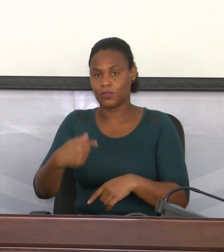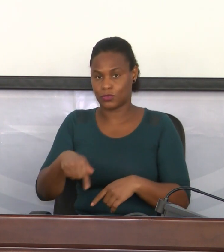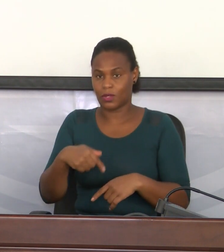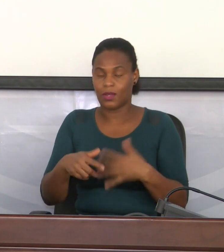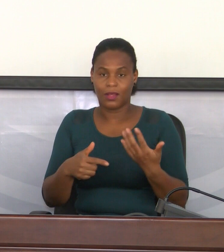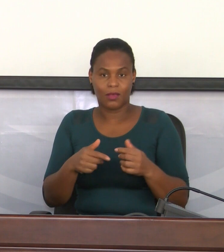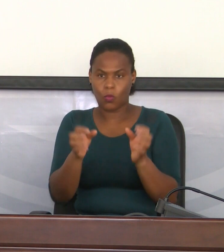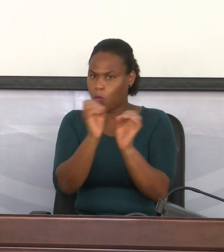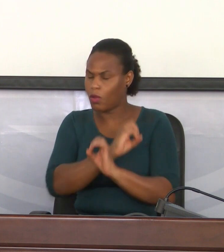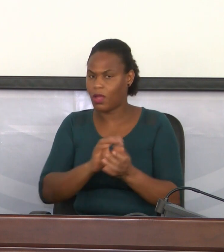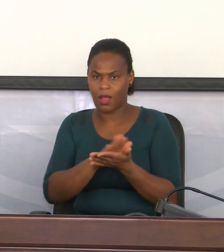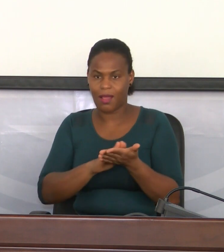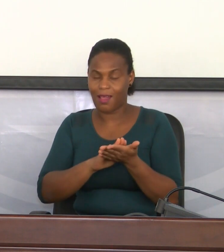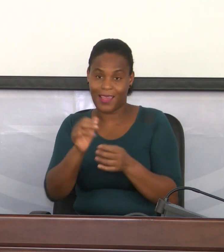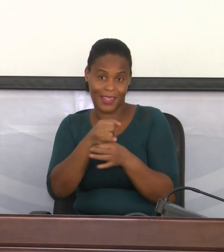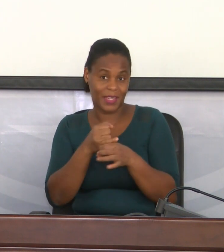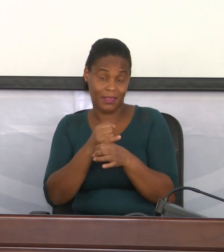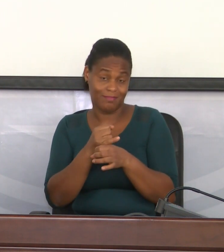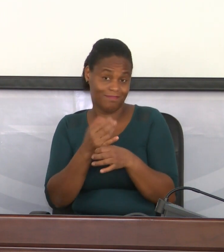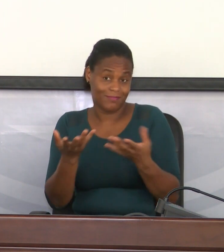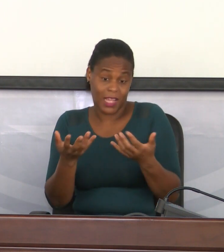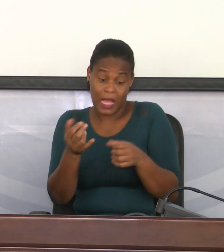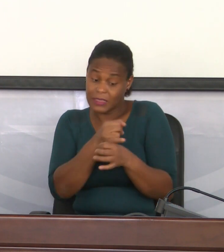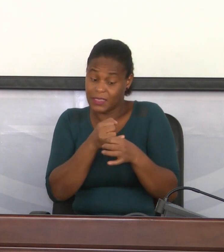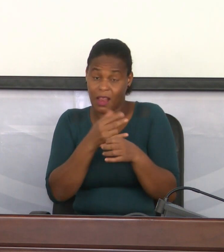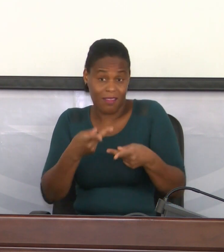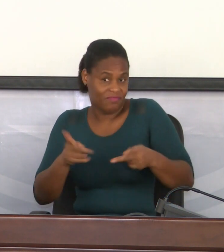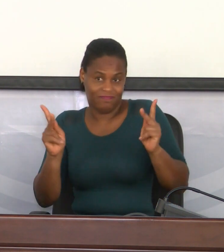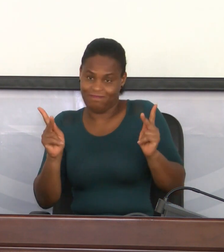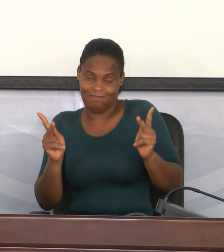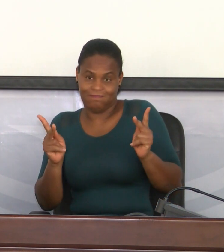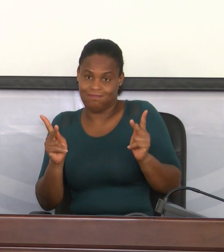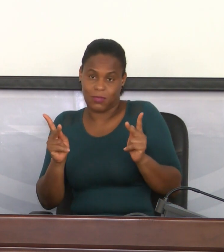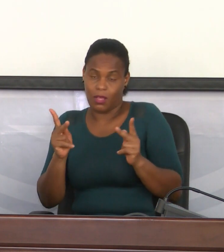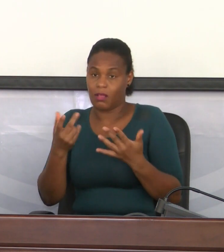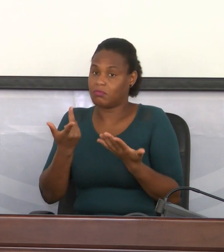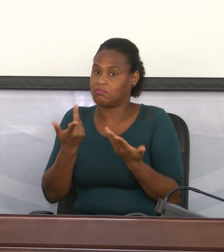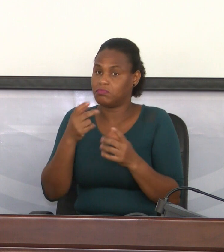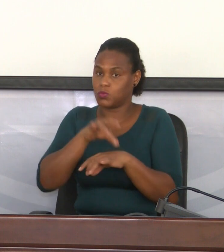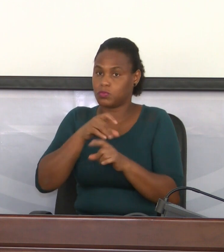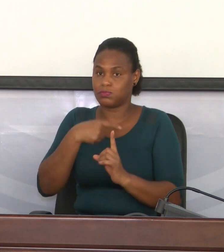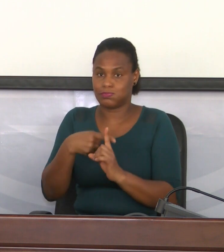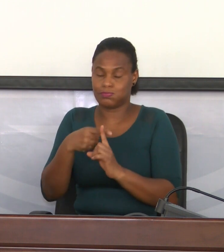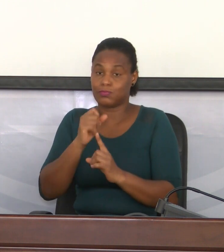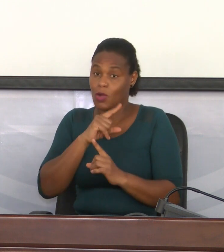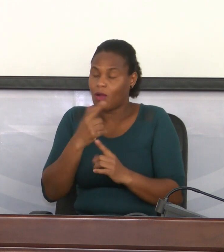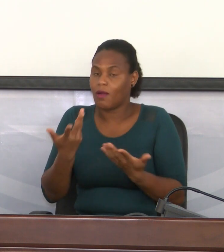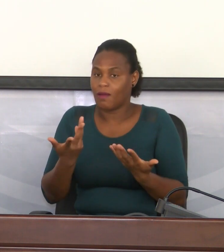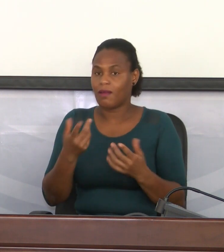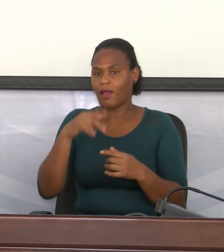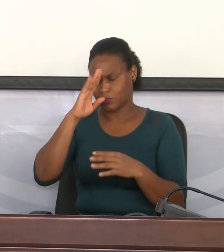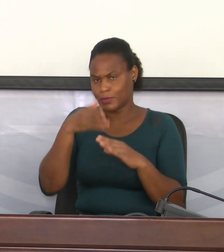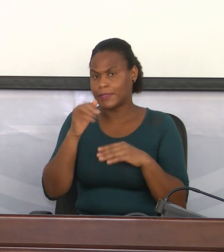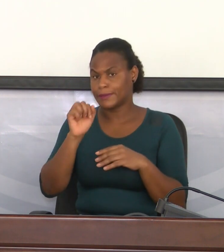que nenhuma ilha está imune ao aparecimento de casos. E tem